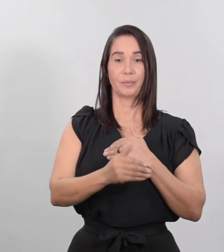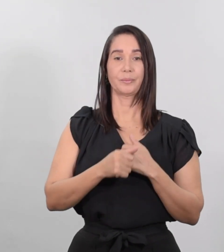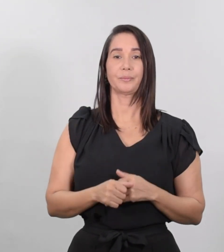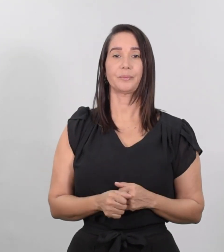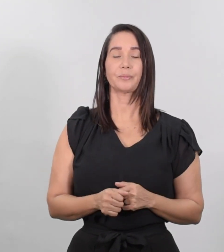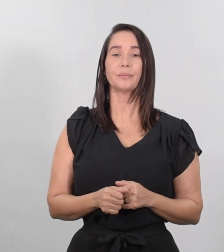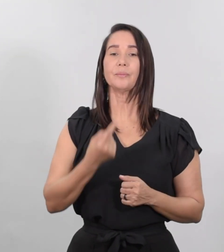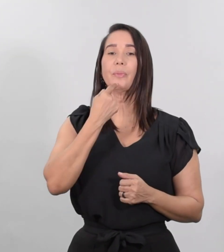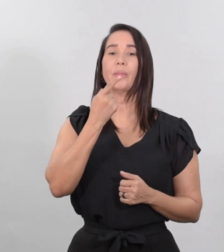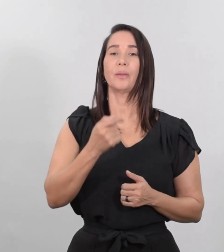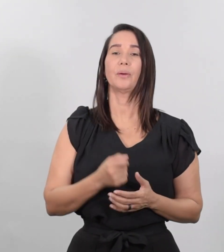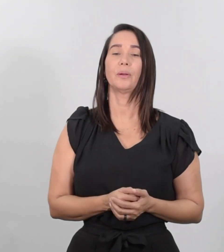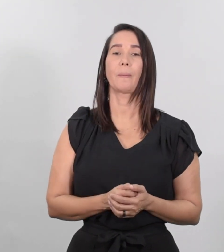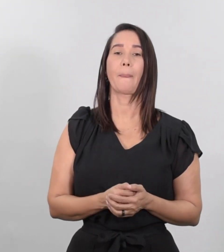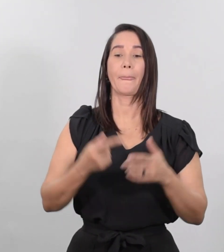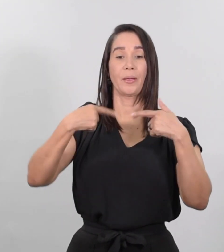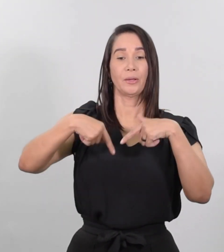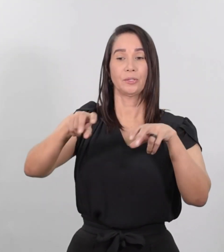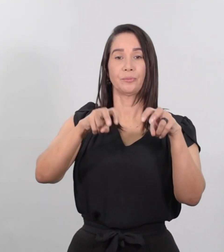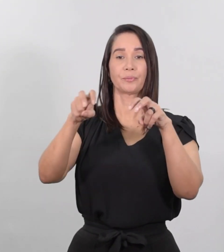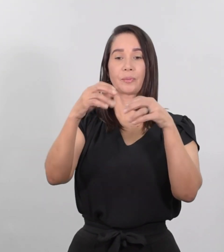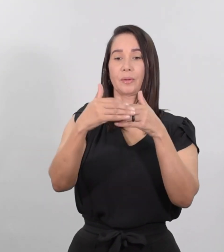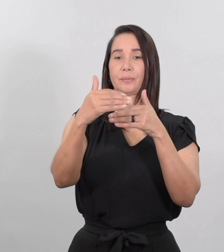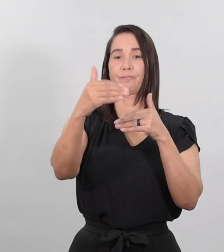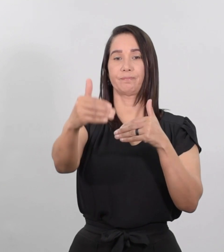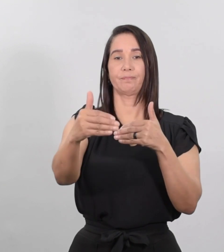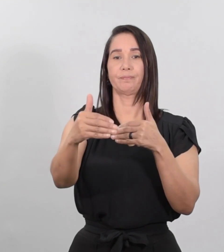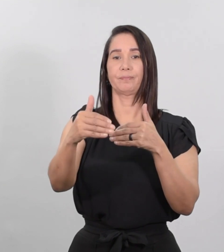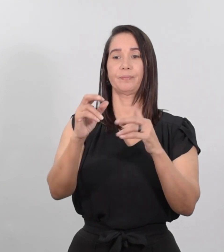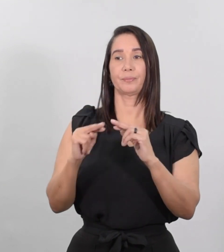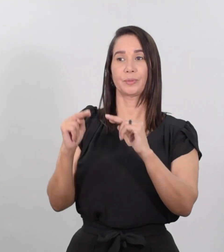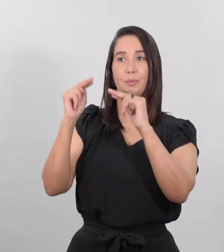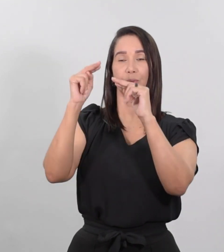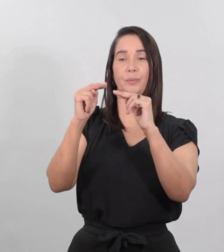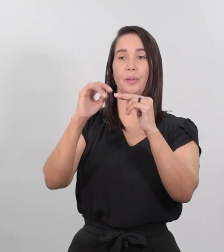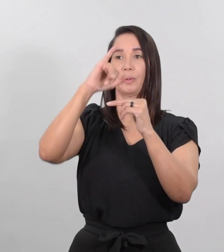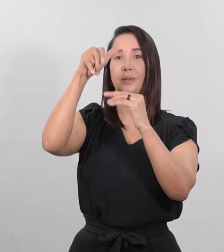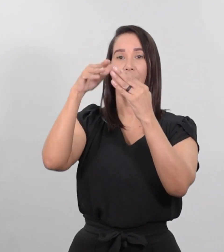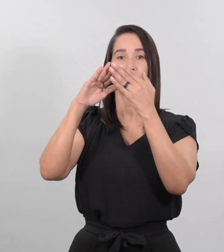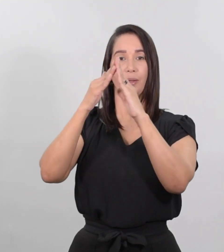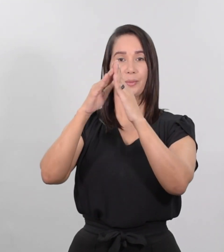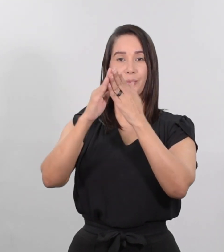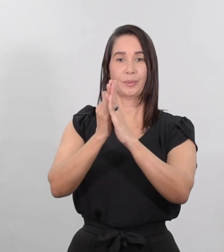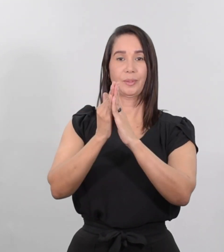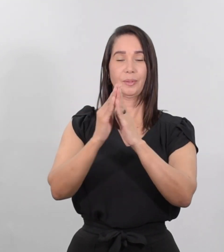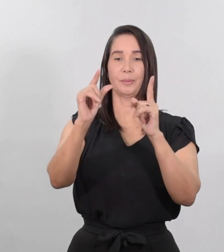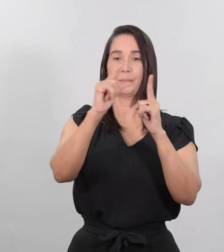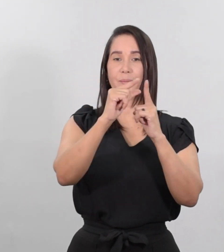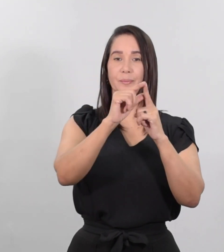Dicho esto, echó a andar delante de ellos, subiendo hacia Jerusalén. Palabra del Señor.